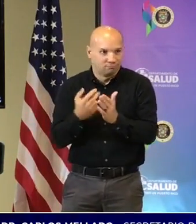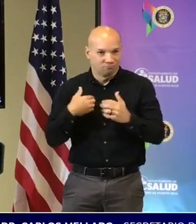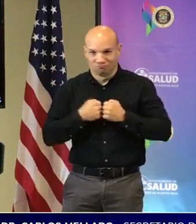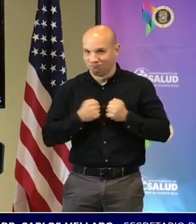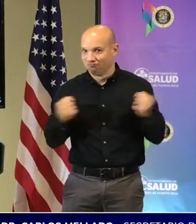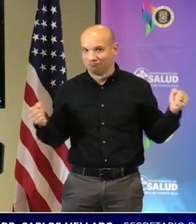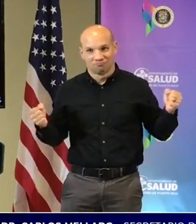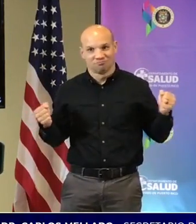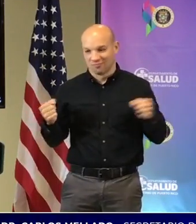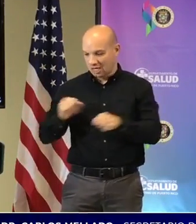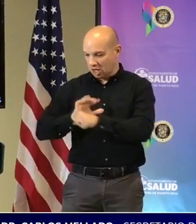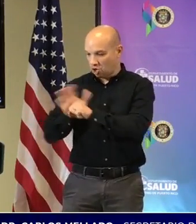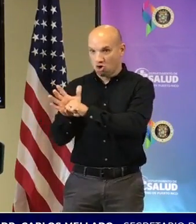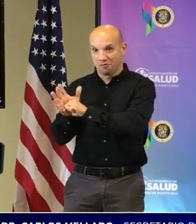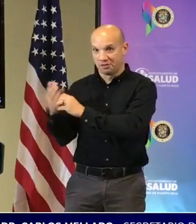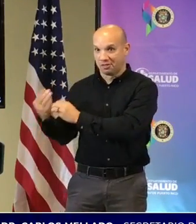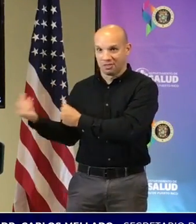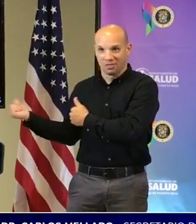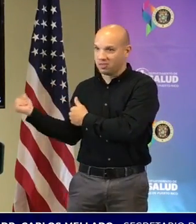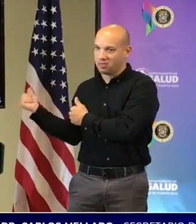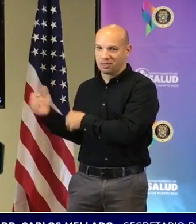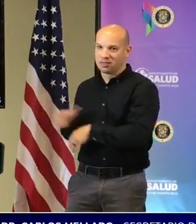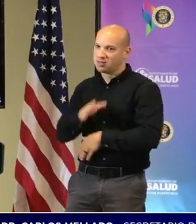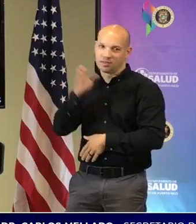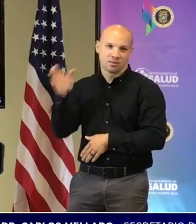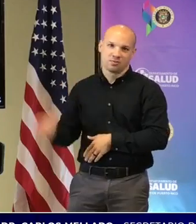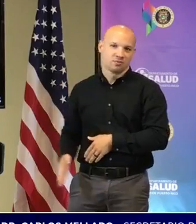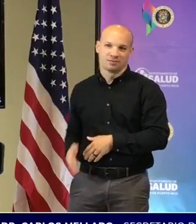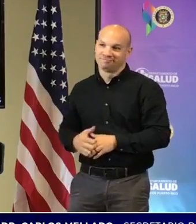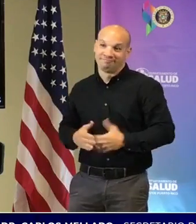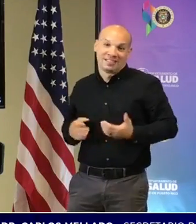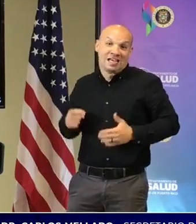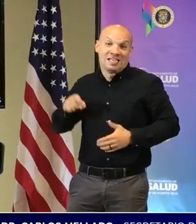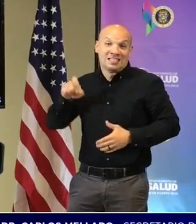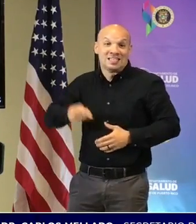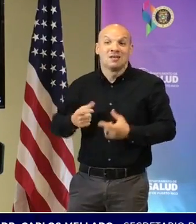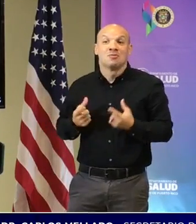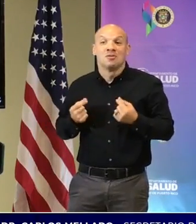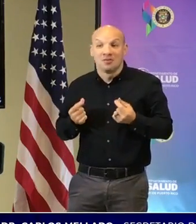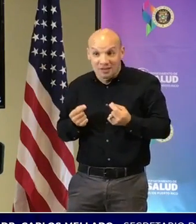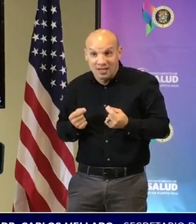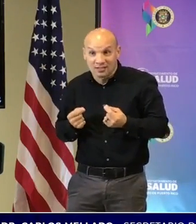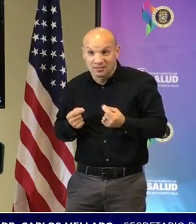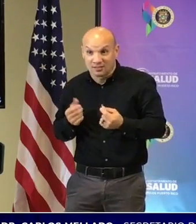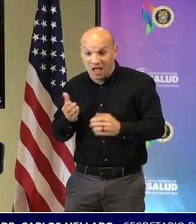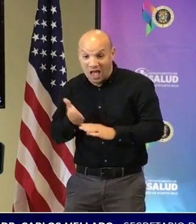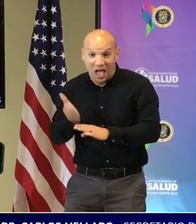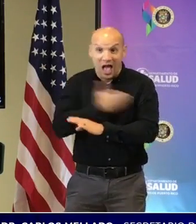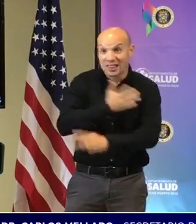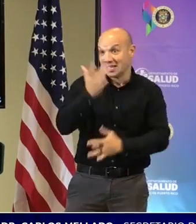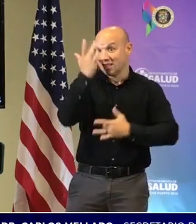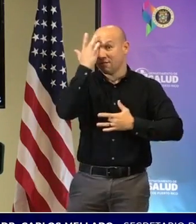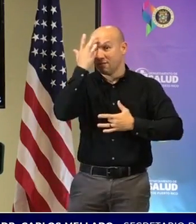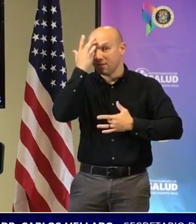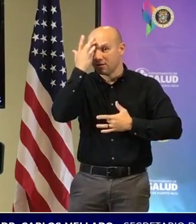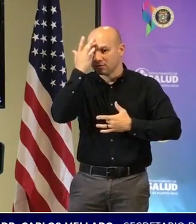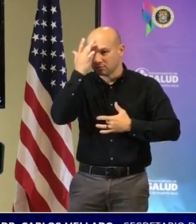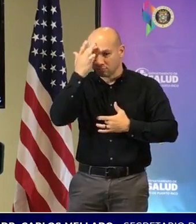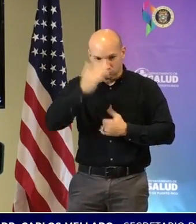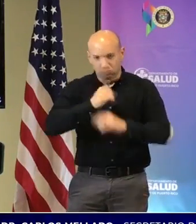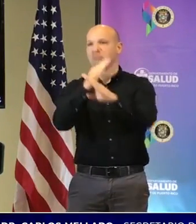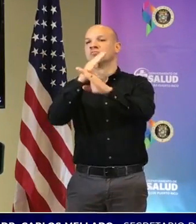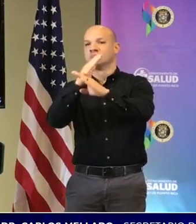este virus vino para quedarse. Lo que tenemos que hacer es levantarnos al virus y buscar estrategias específicas para poder atajarlo